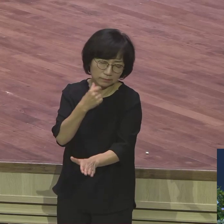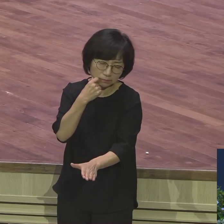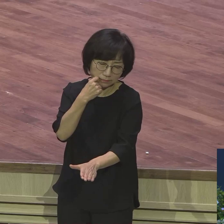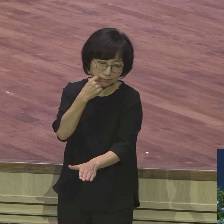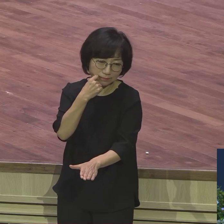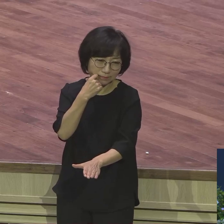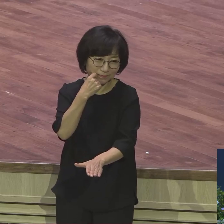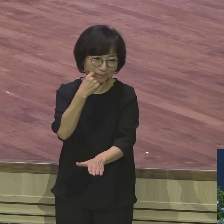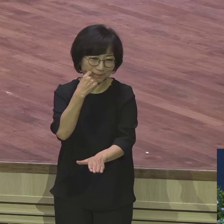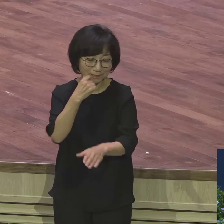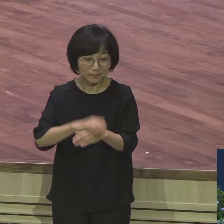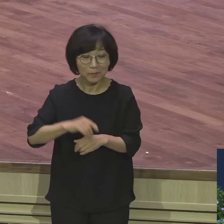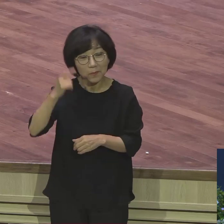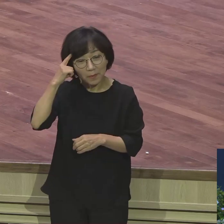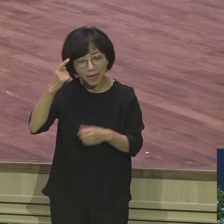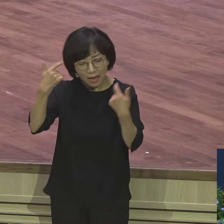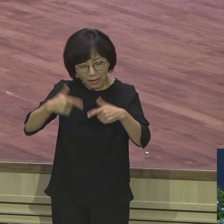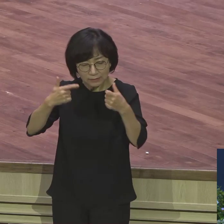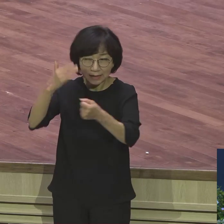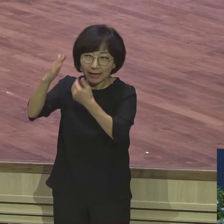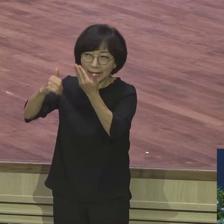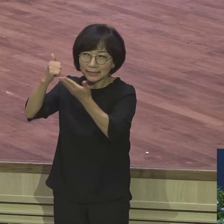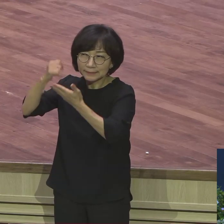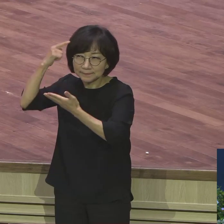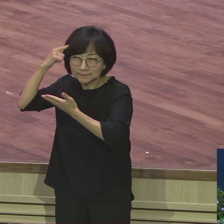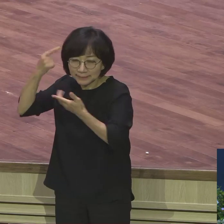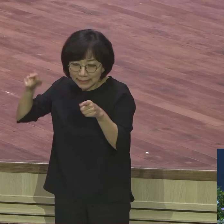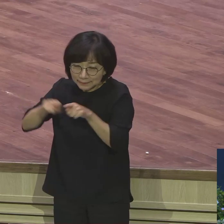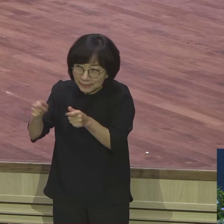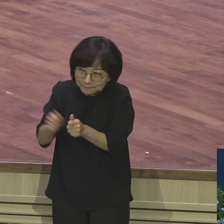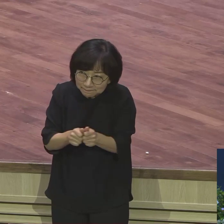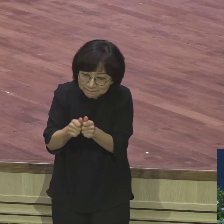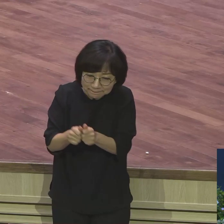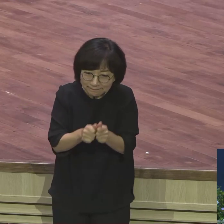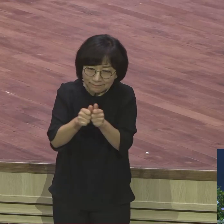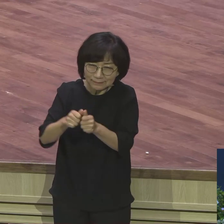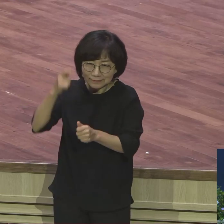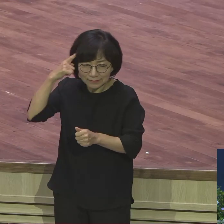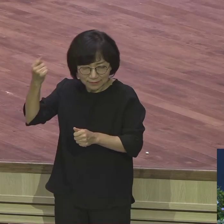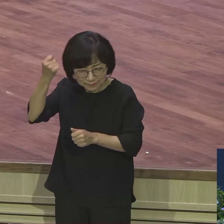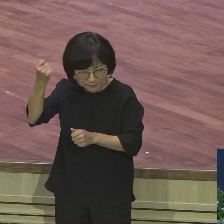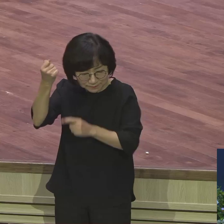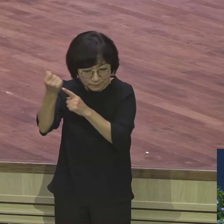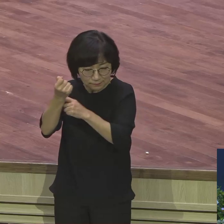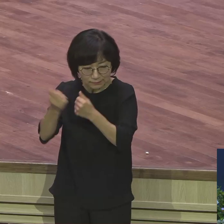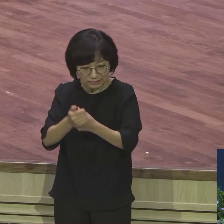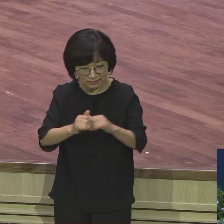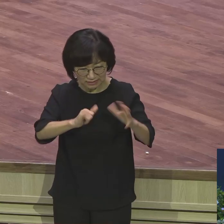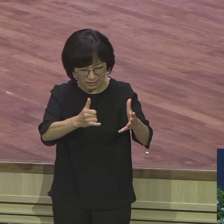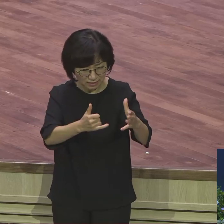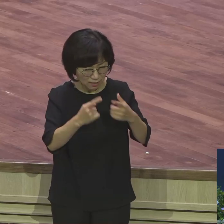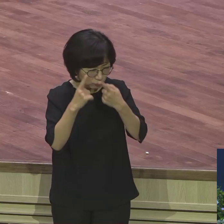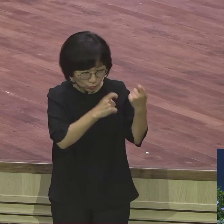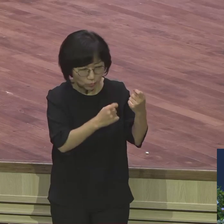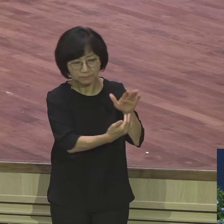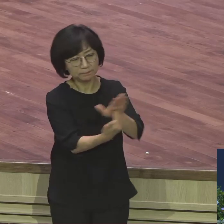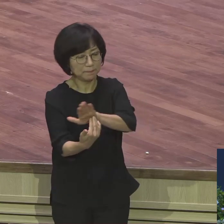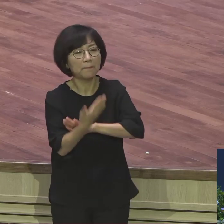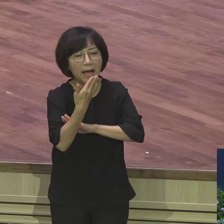함께 하신 하나님의 의식하고 살아기 때문에 세상 유혹을 이길 수가 있었어요 요셉은 결국 뭐요 보디바레